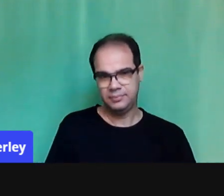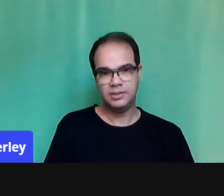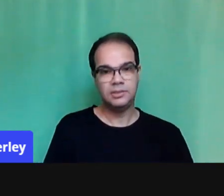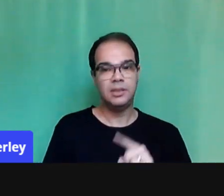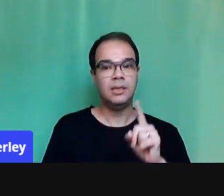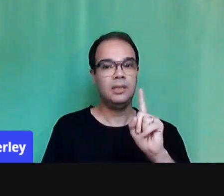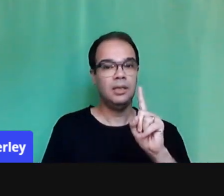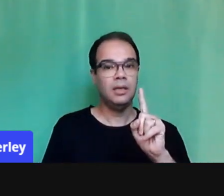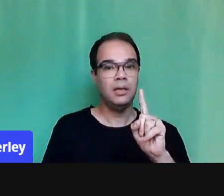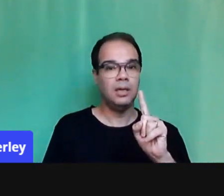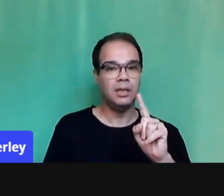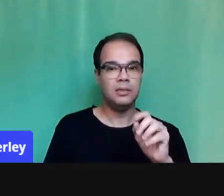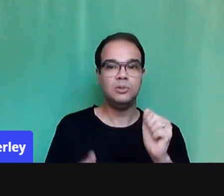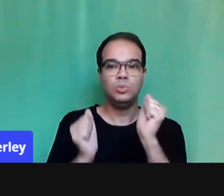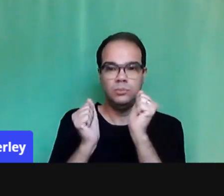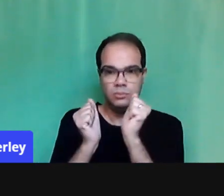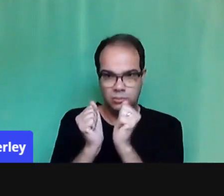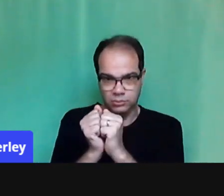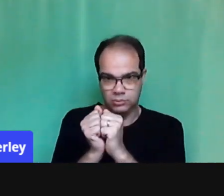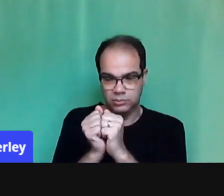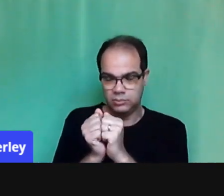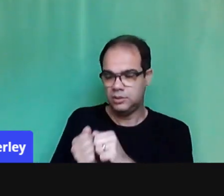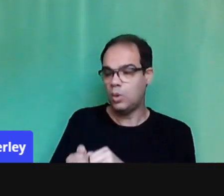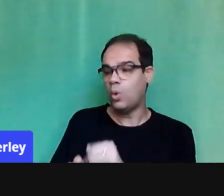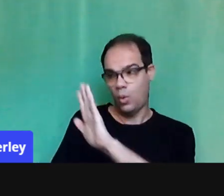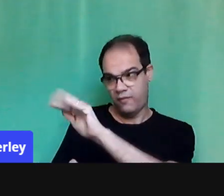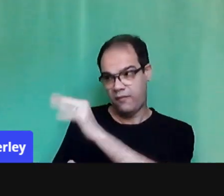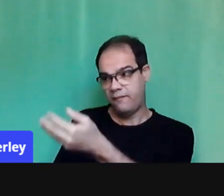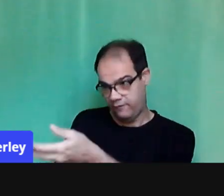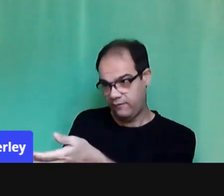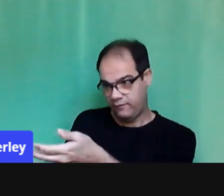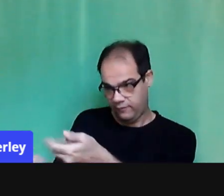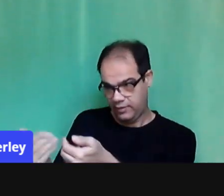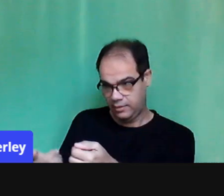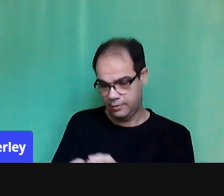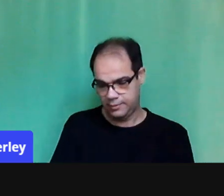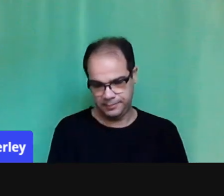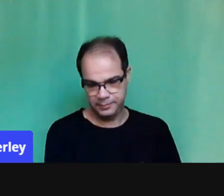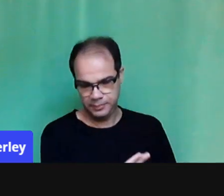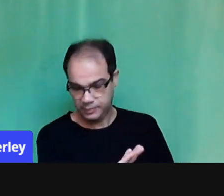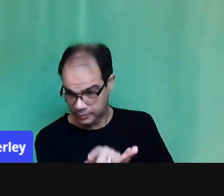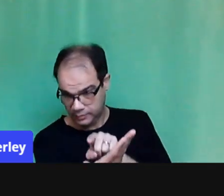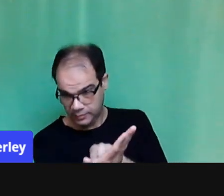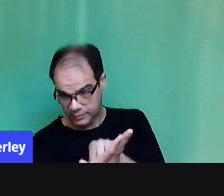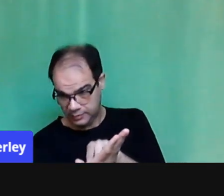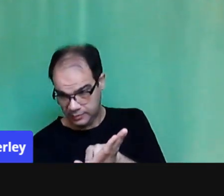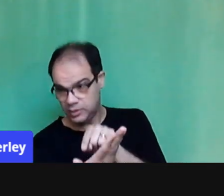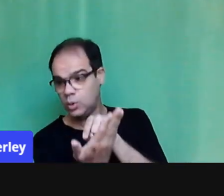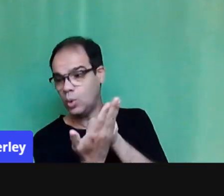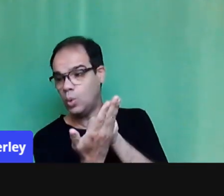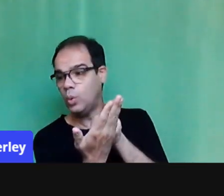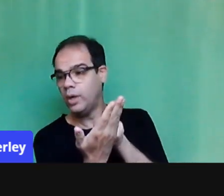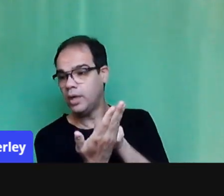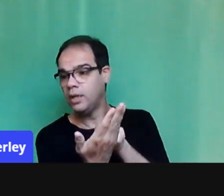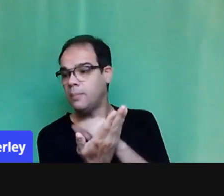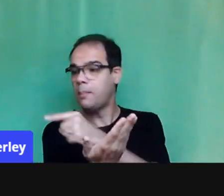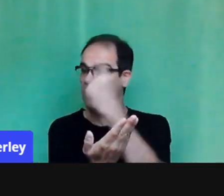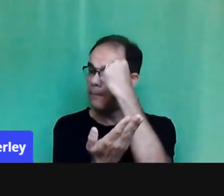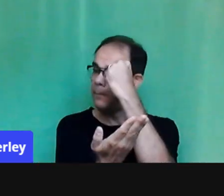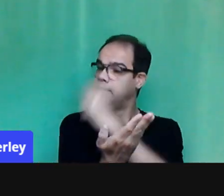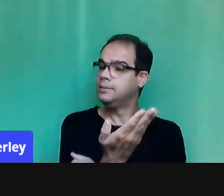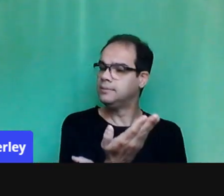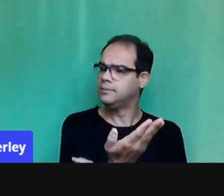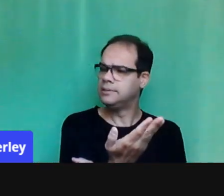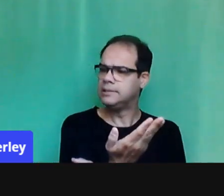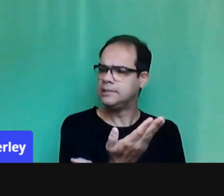e validar, né? Vamos tentar buscar uma validação junto antes de apagar o que você fez, o